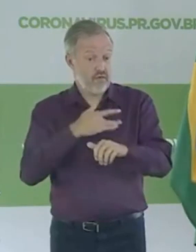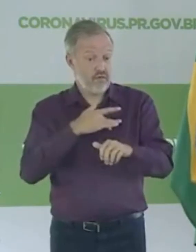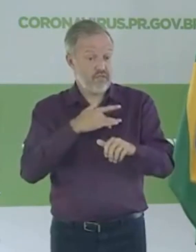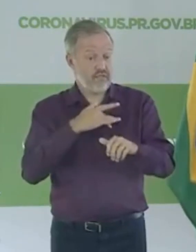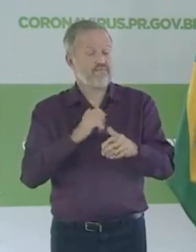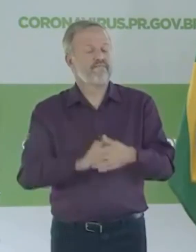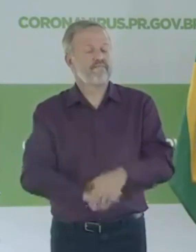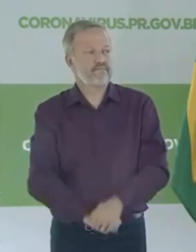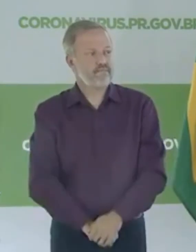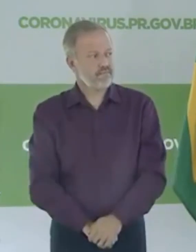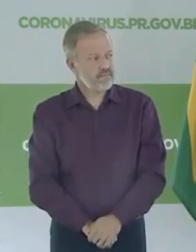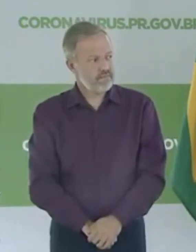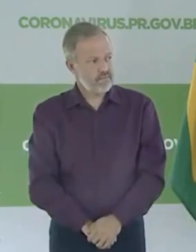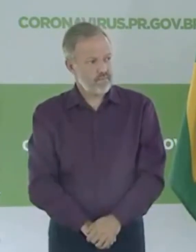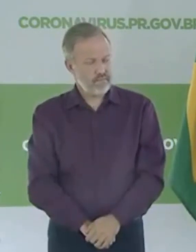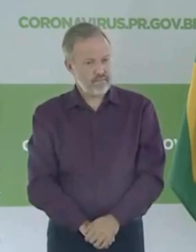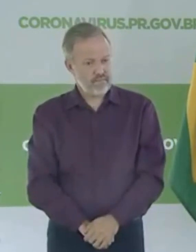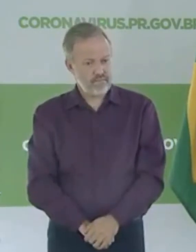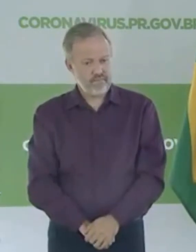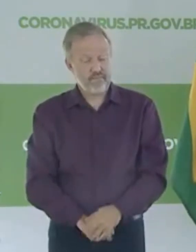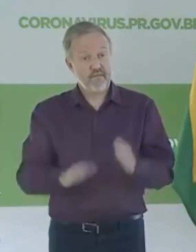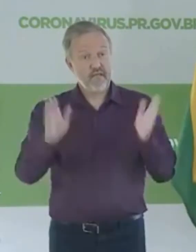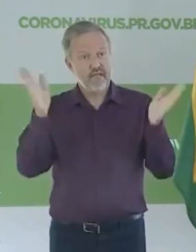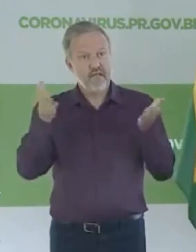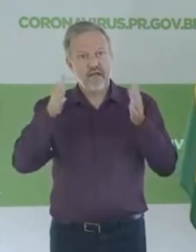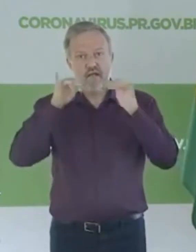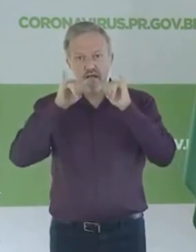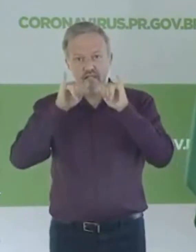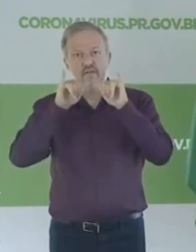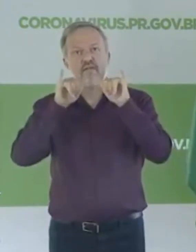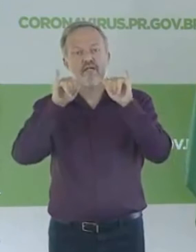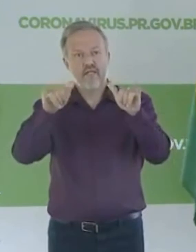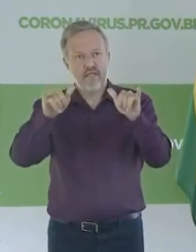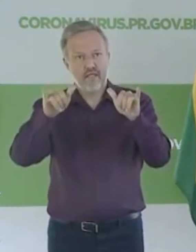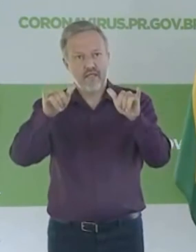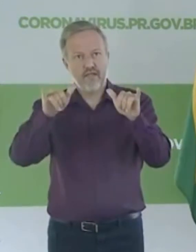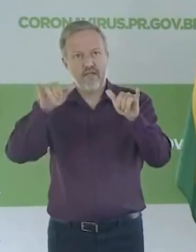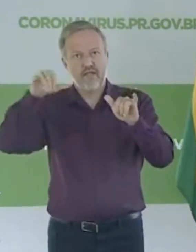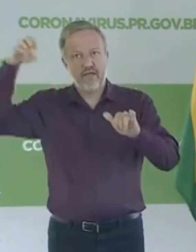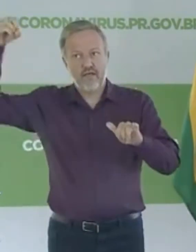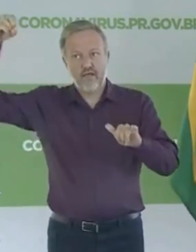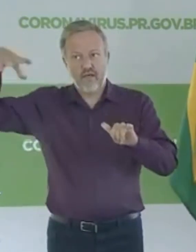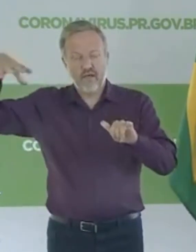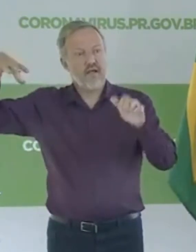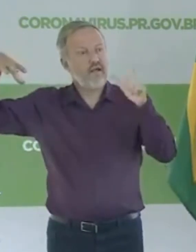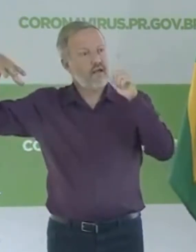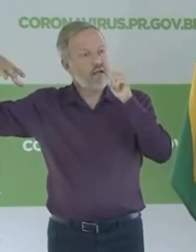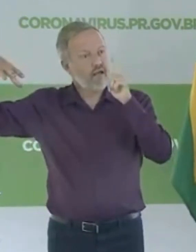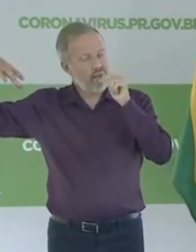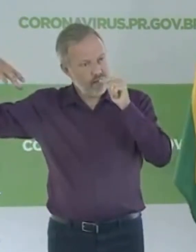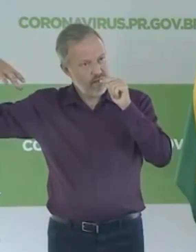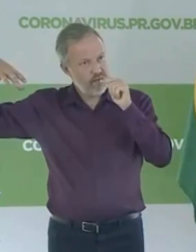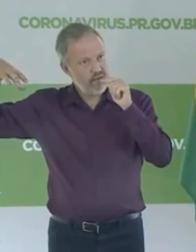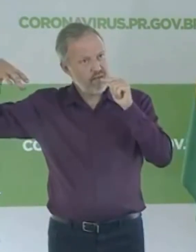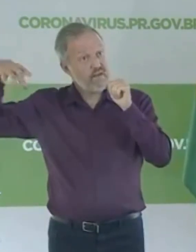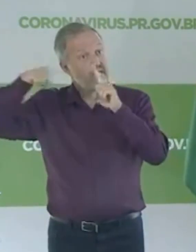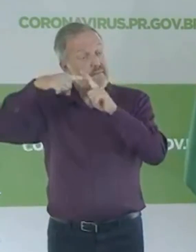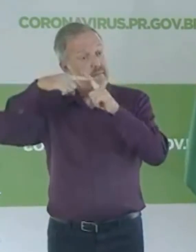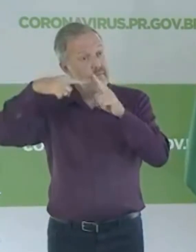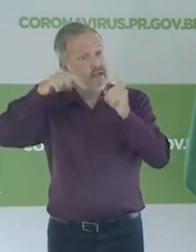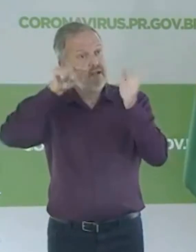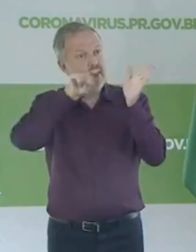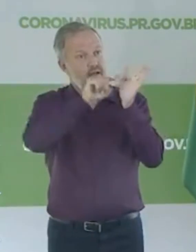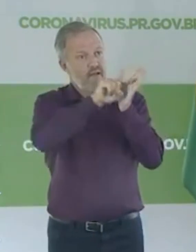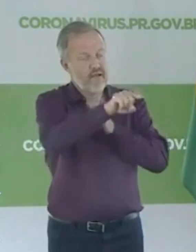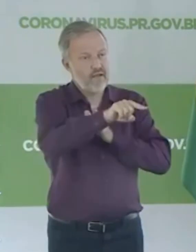Pois bem, já foram anunciadas as medidas com relação a Coppel e a Sanepar, mas reafirmando a pergunta da CBN, o governo estuda